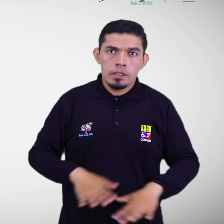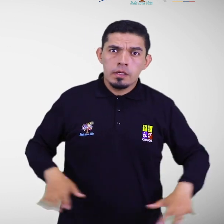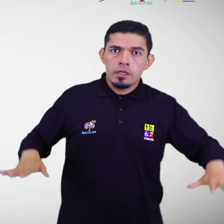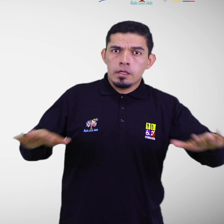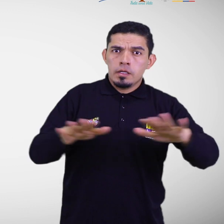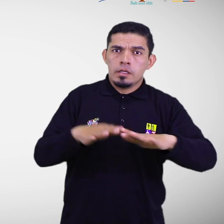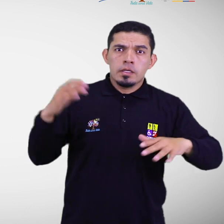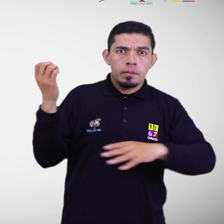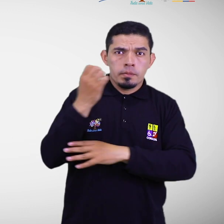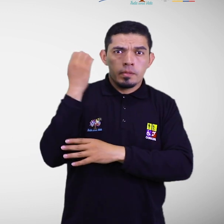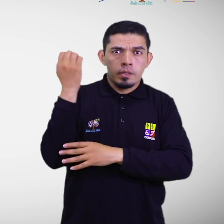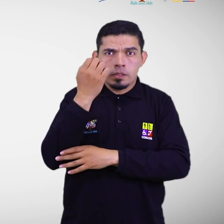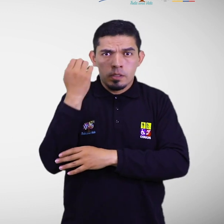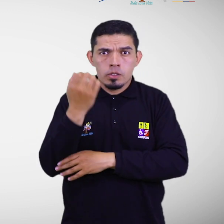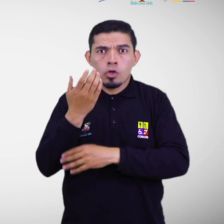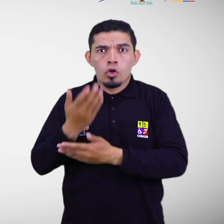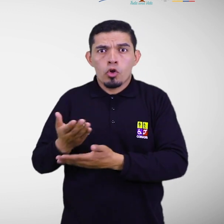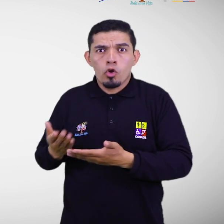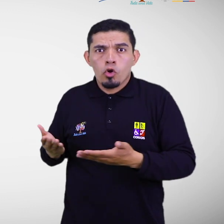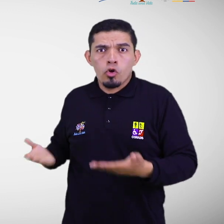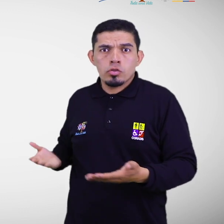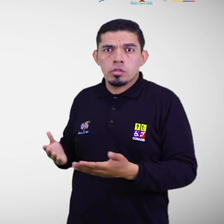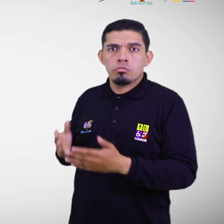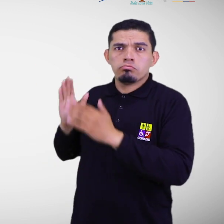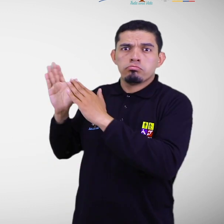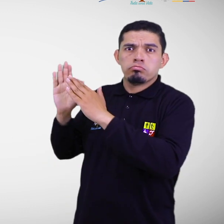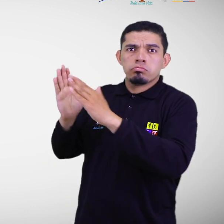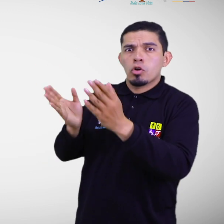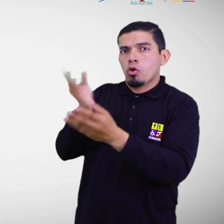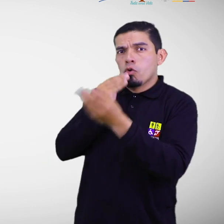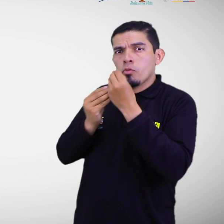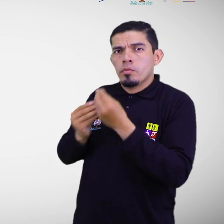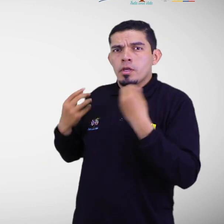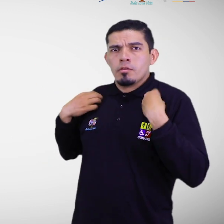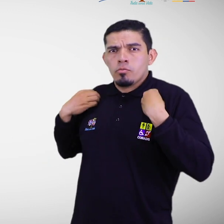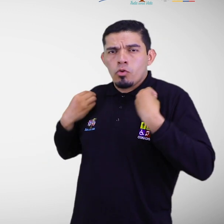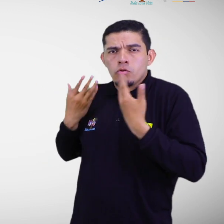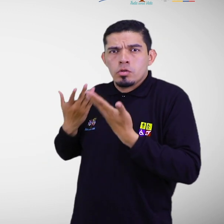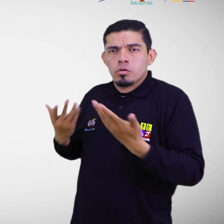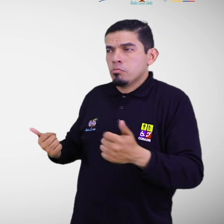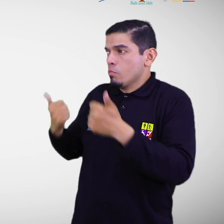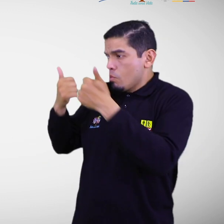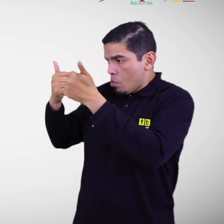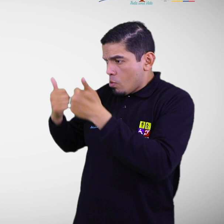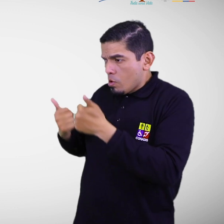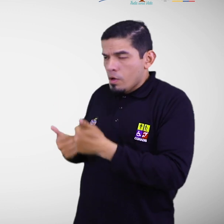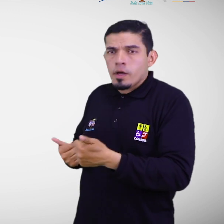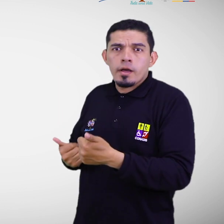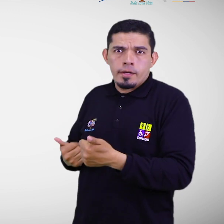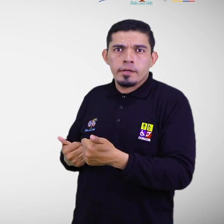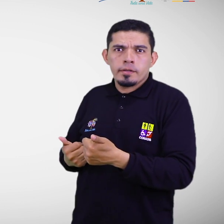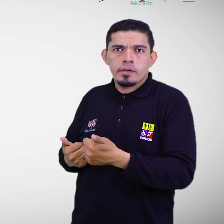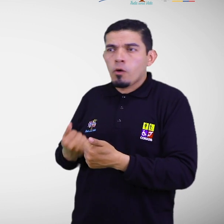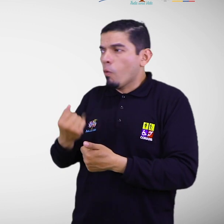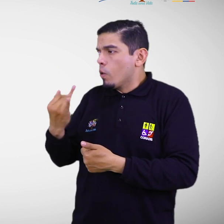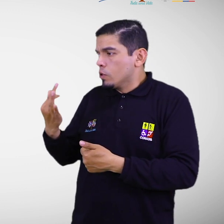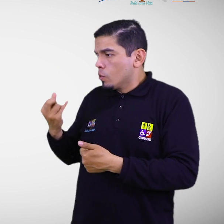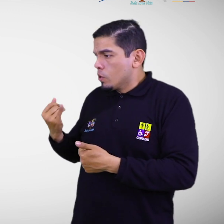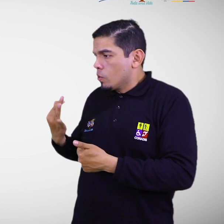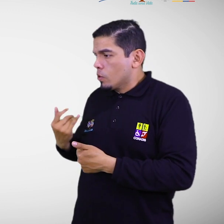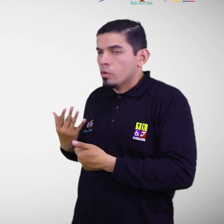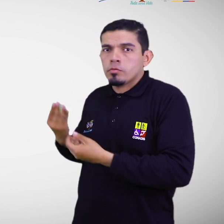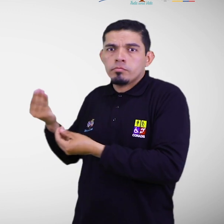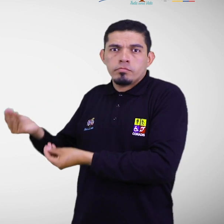en emergencia, los suministros y abastecimientos adecuados, en buenas condiciones y en las cuantías solicitadas,